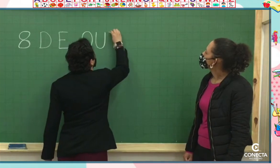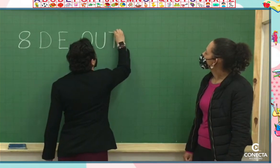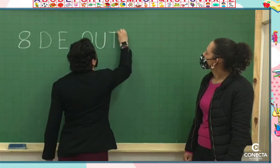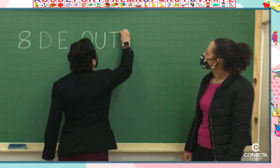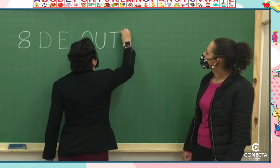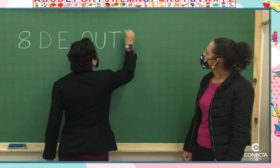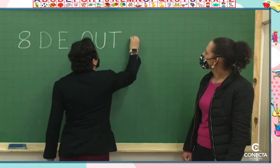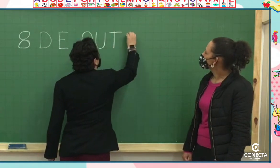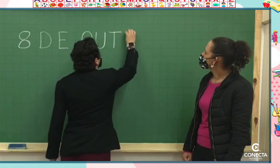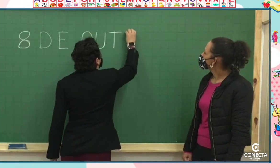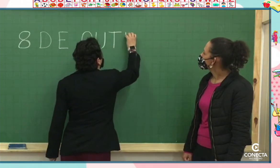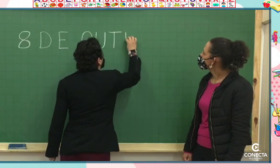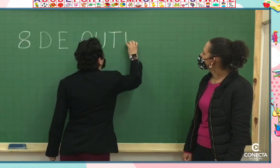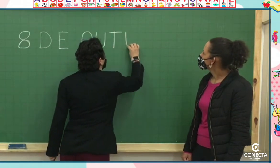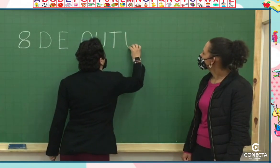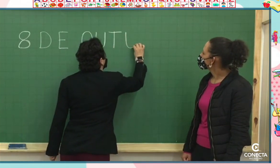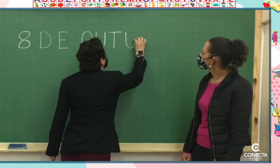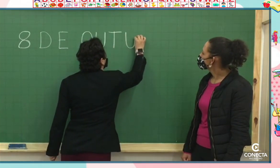Tubro.